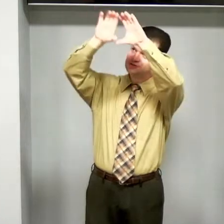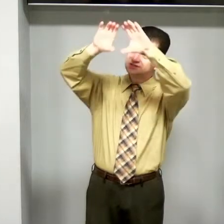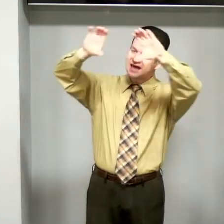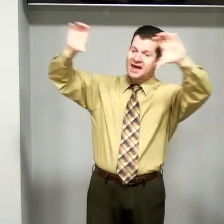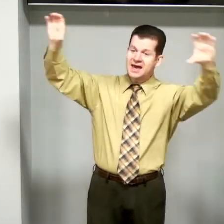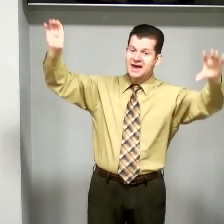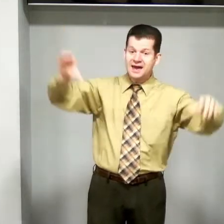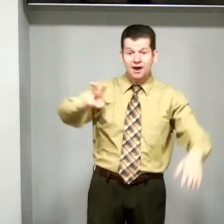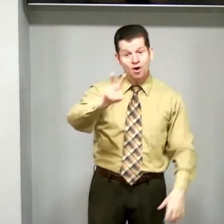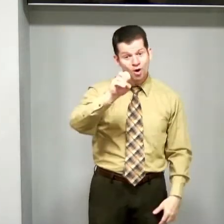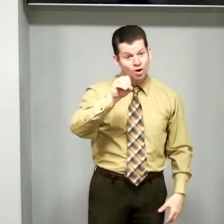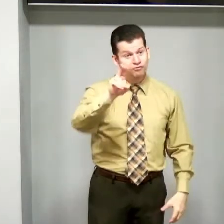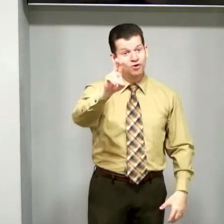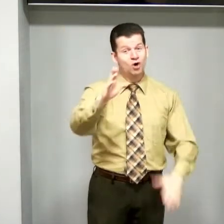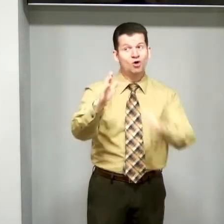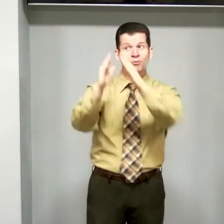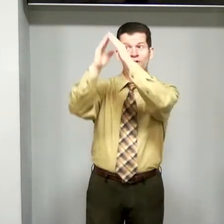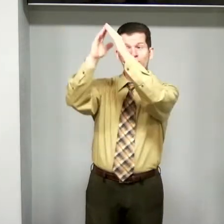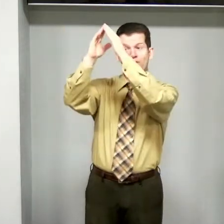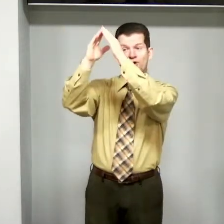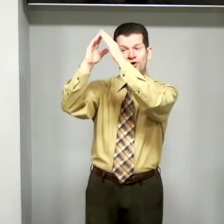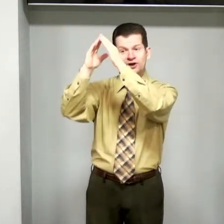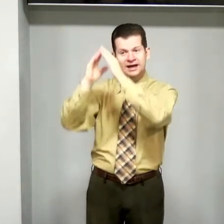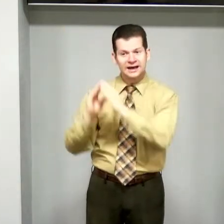céu vou morar.